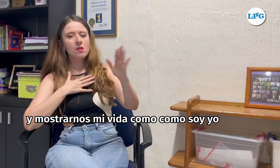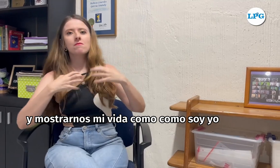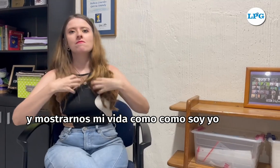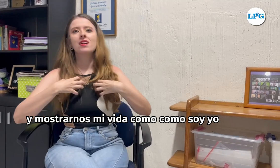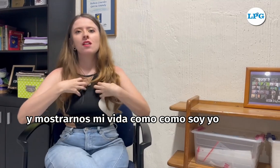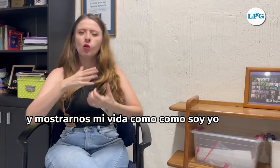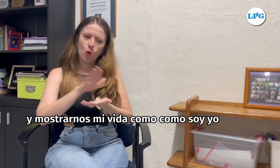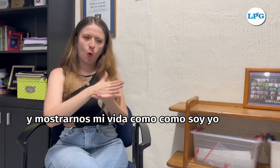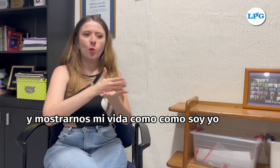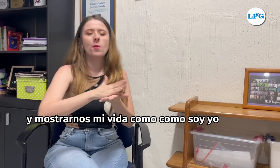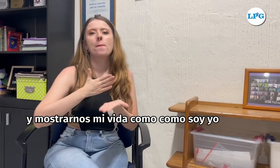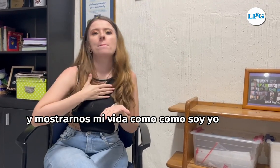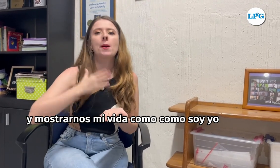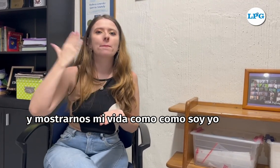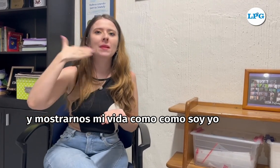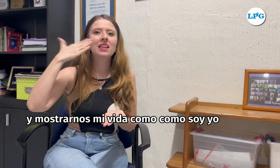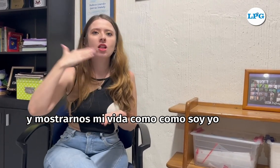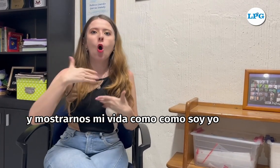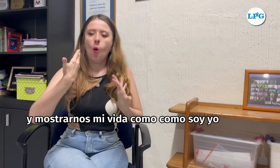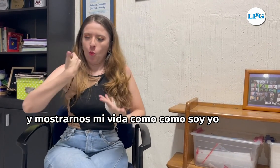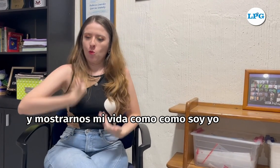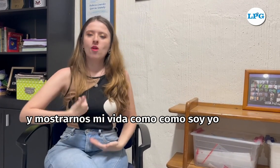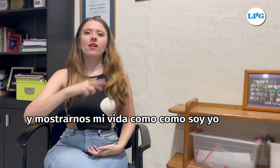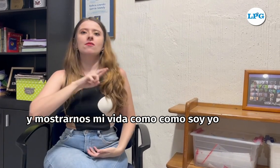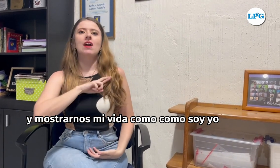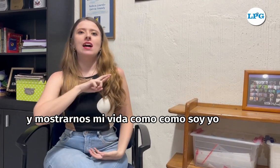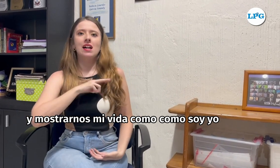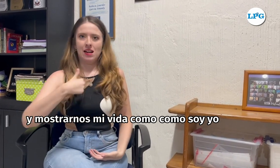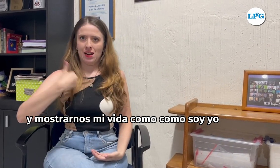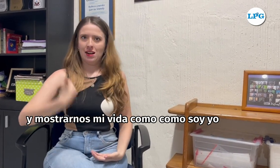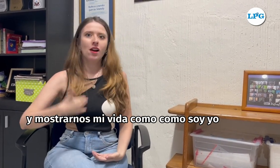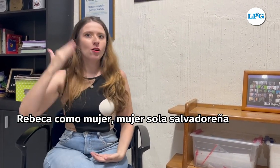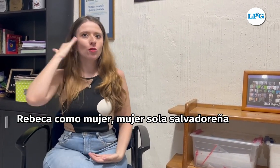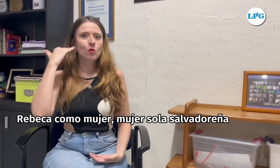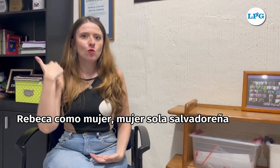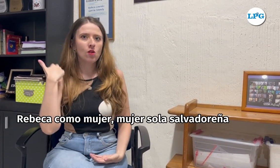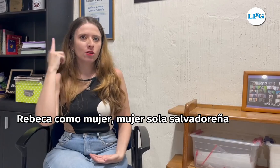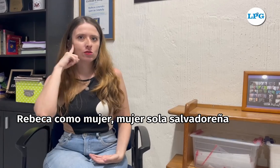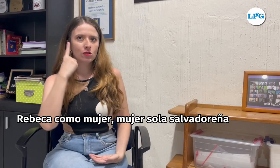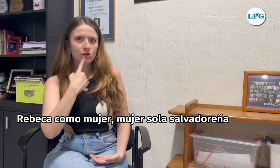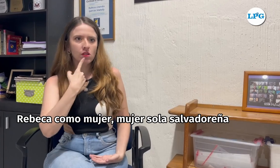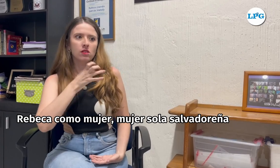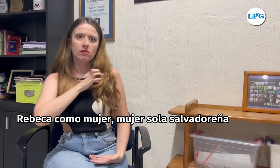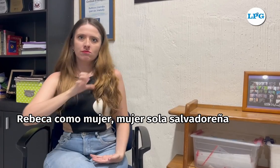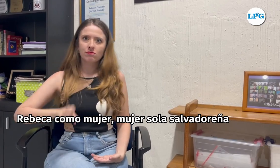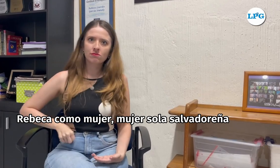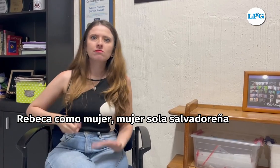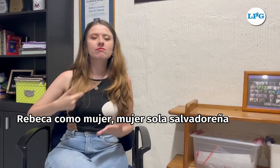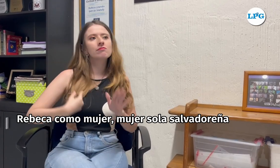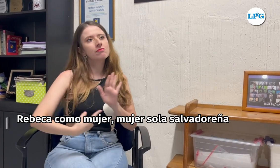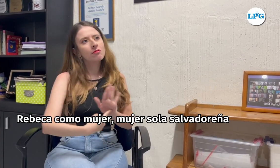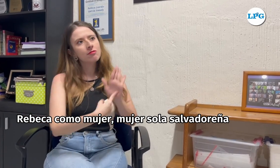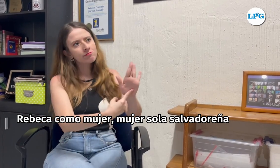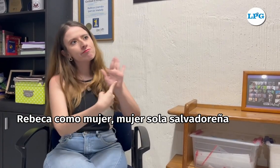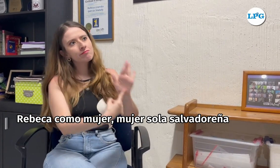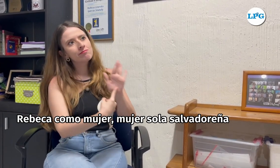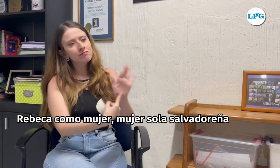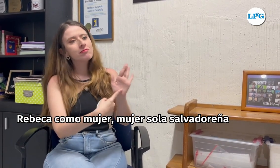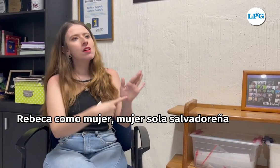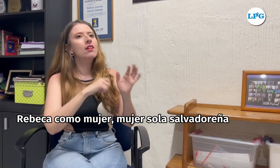mostrarnos mi vida, como soy yo, Rebecca, como mujer, mujer sorda salvadoreña.